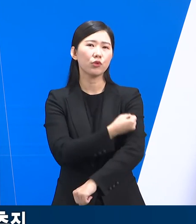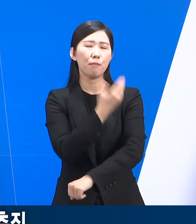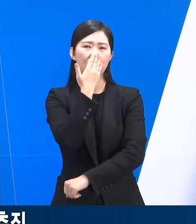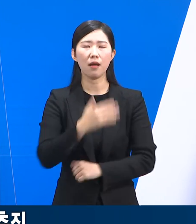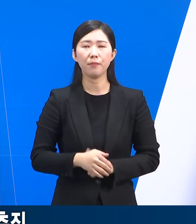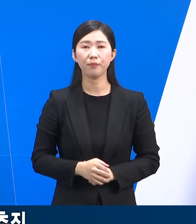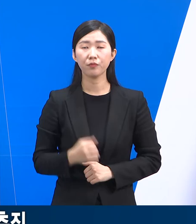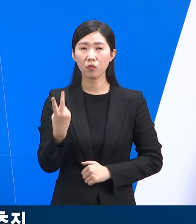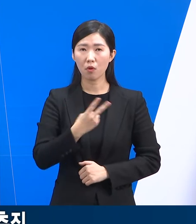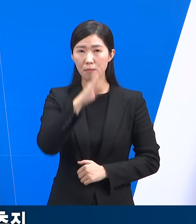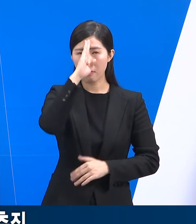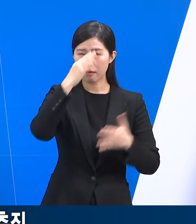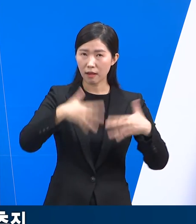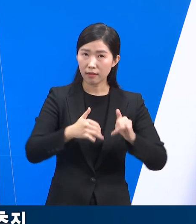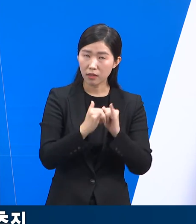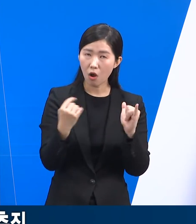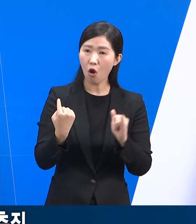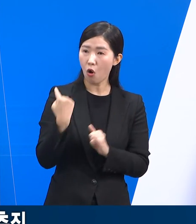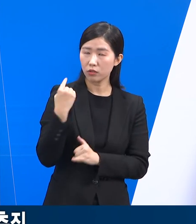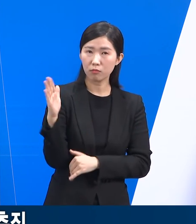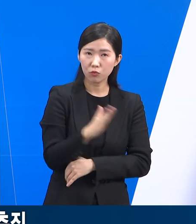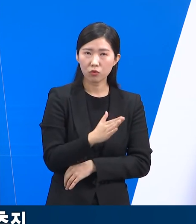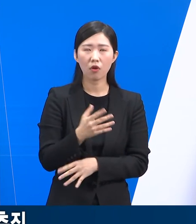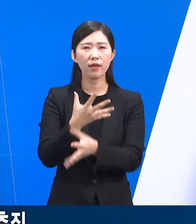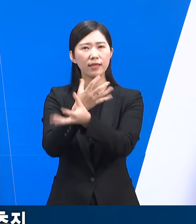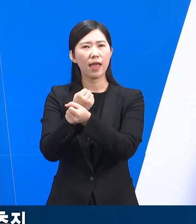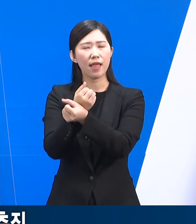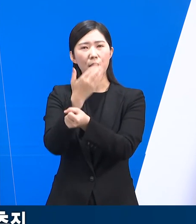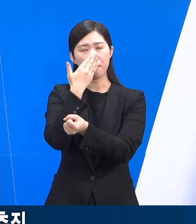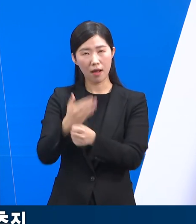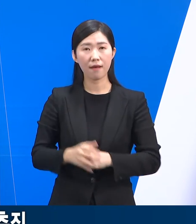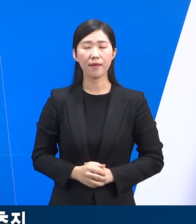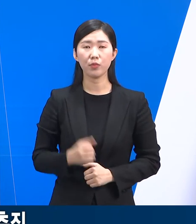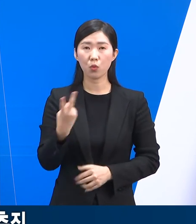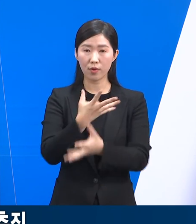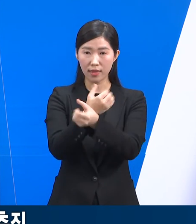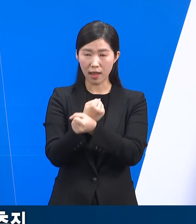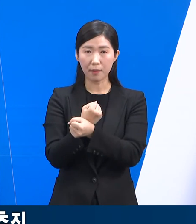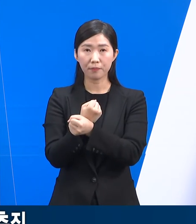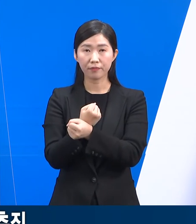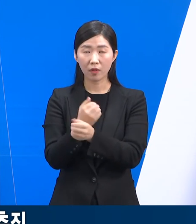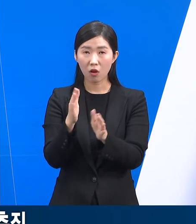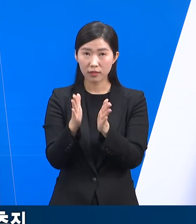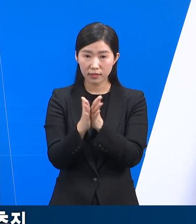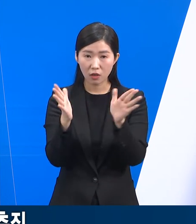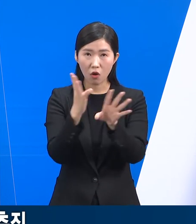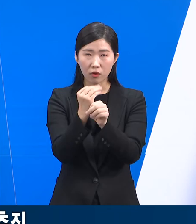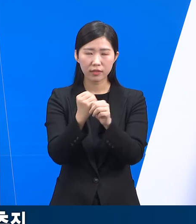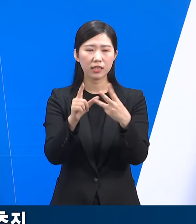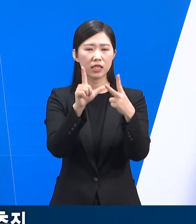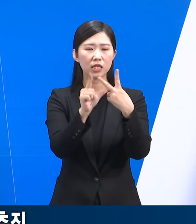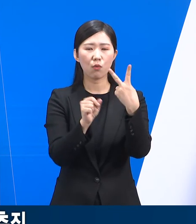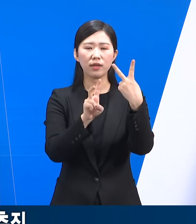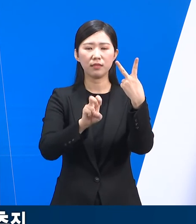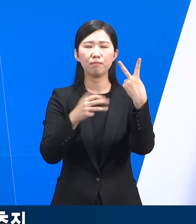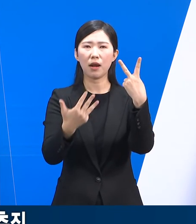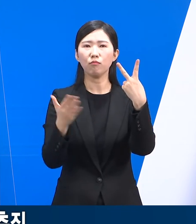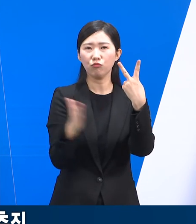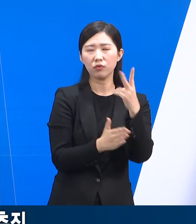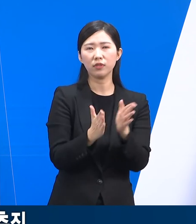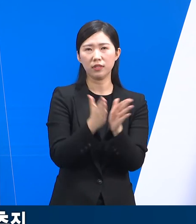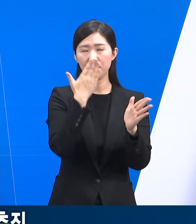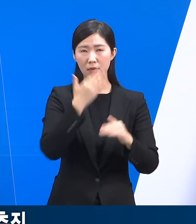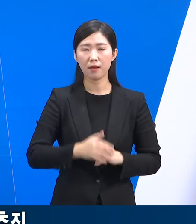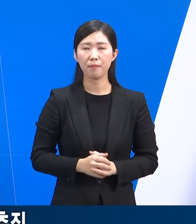면역자하자는 어제부터 당열접종 및 사전 예약이 시작되었고 예약접종은 28일부터 가능합니다. 요양병원